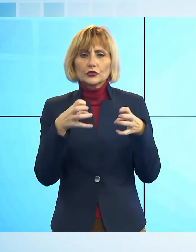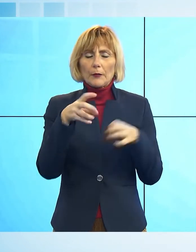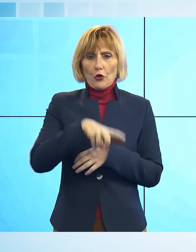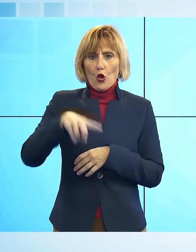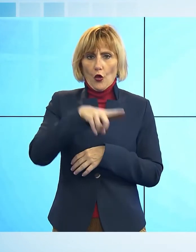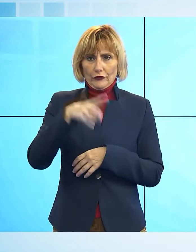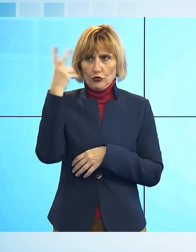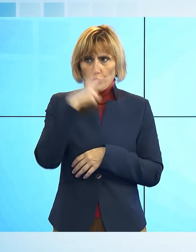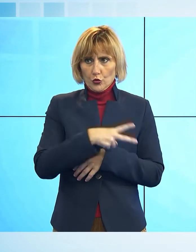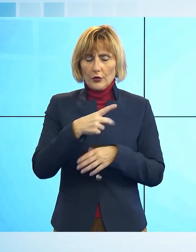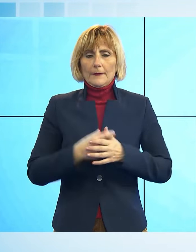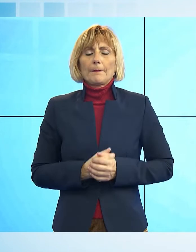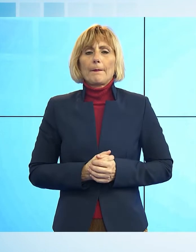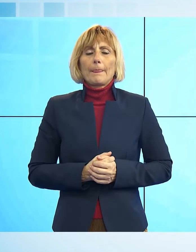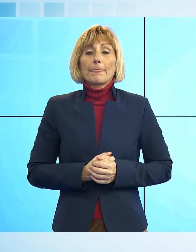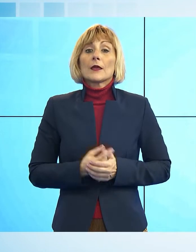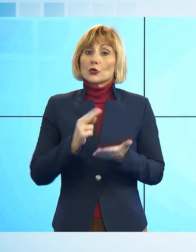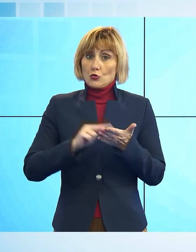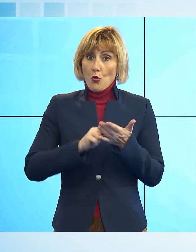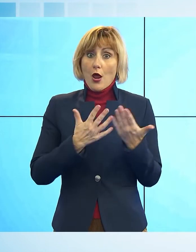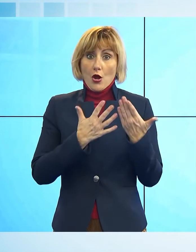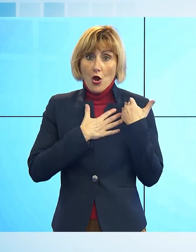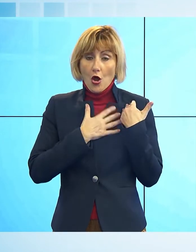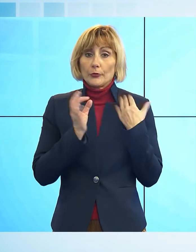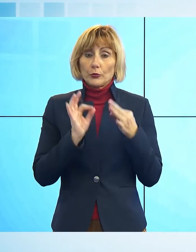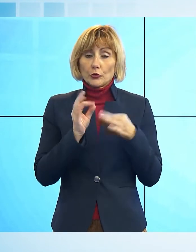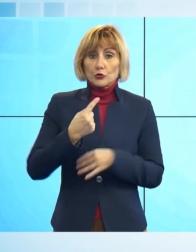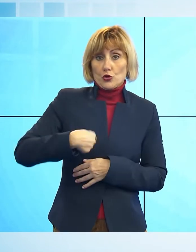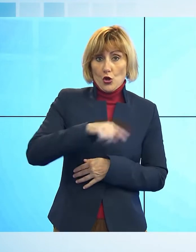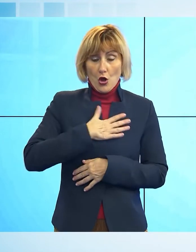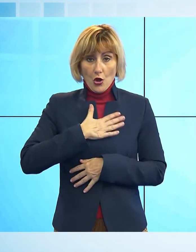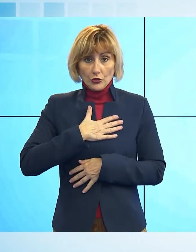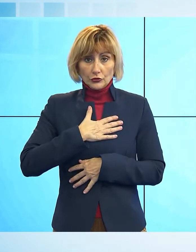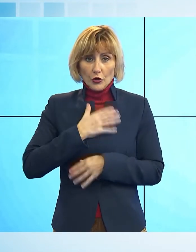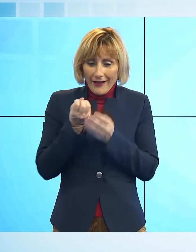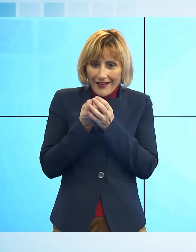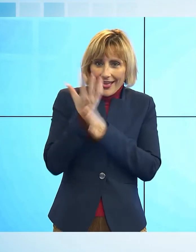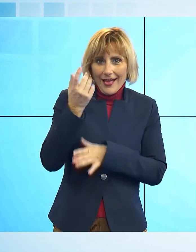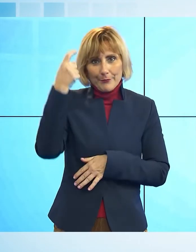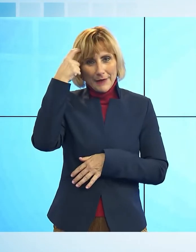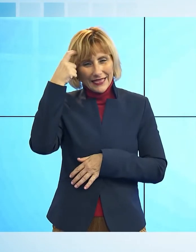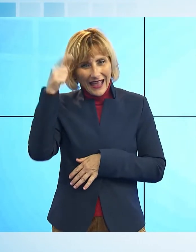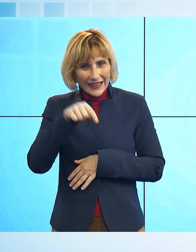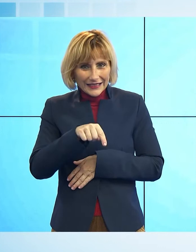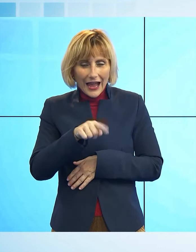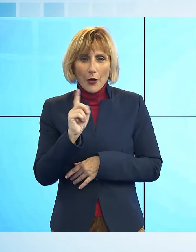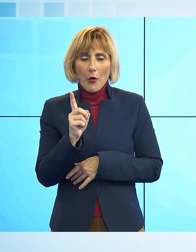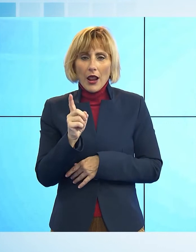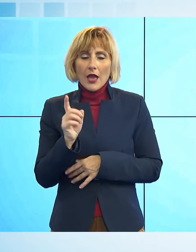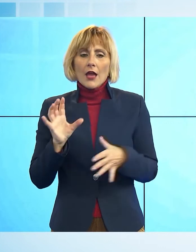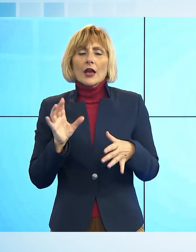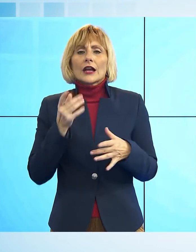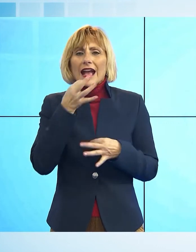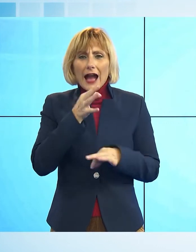nostro, della scuola, quello di creare una mentalità che appunto sappia connettere, non solo perché parliamo di